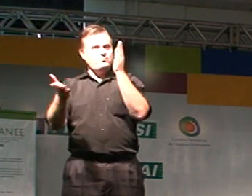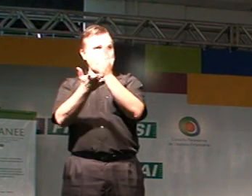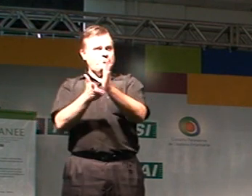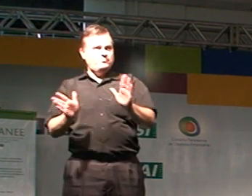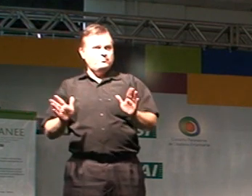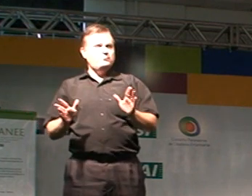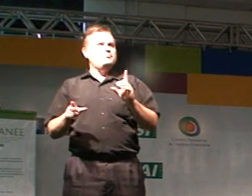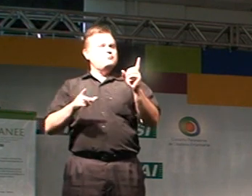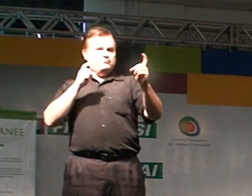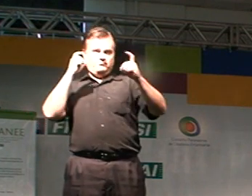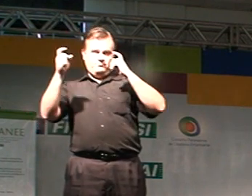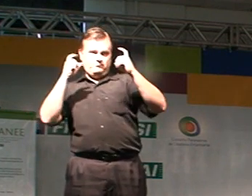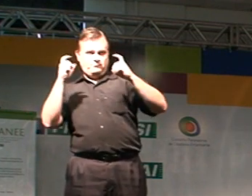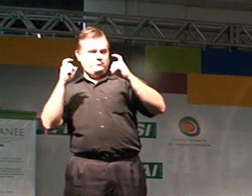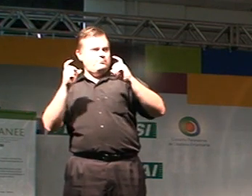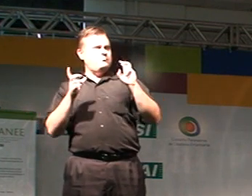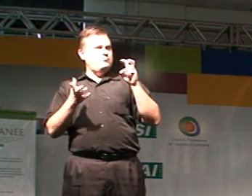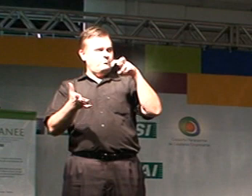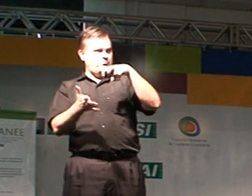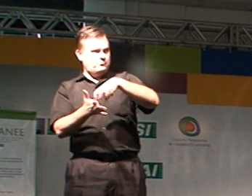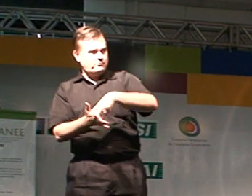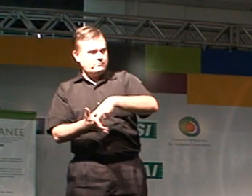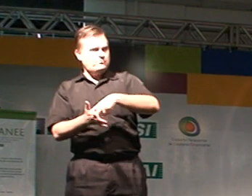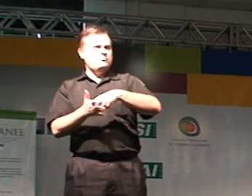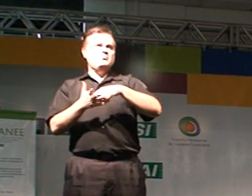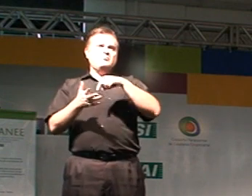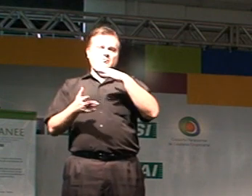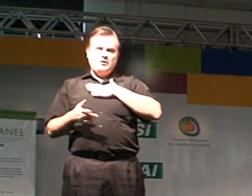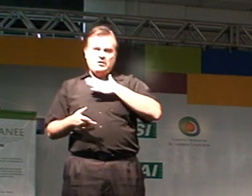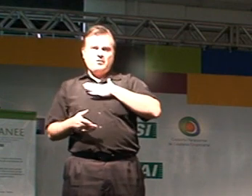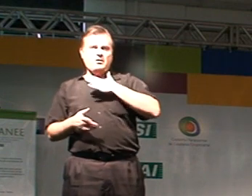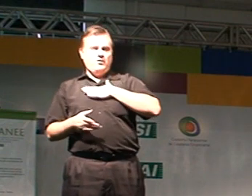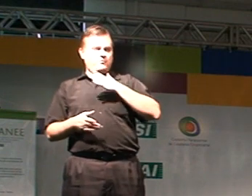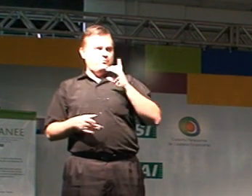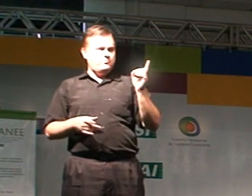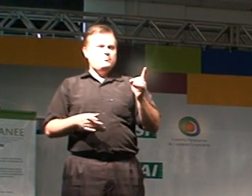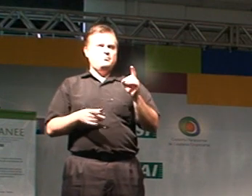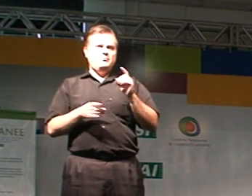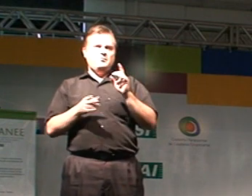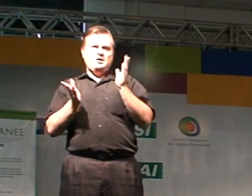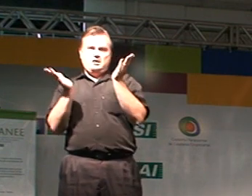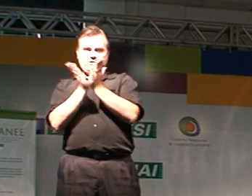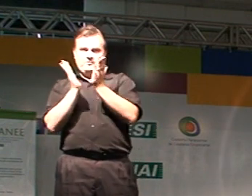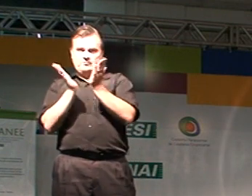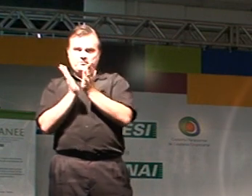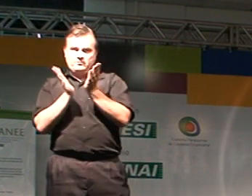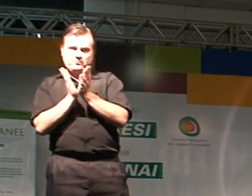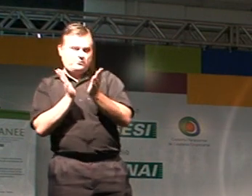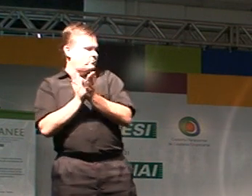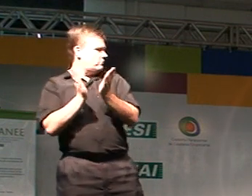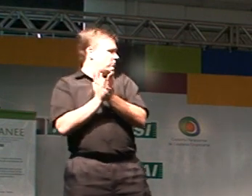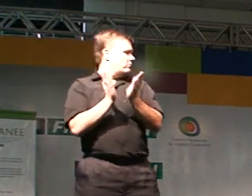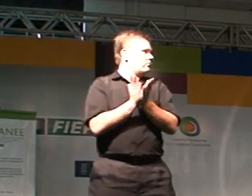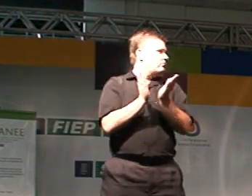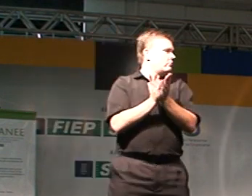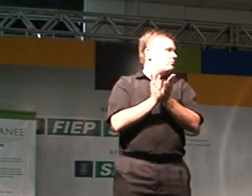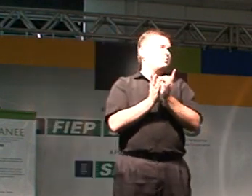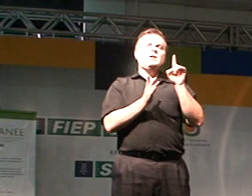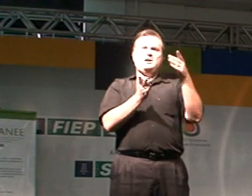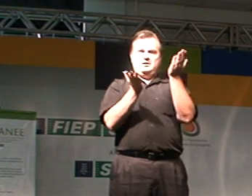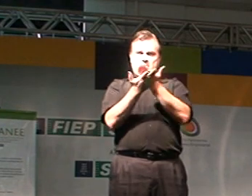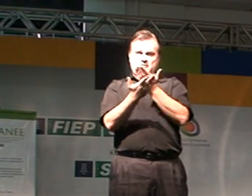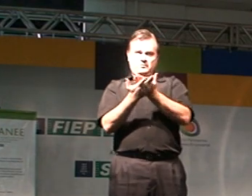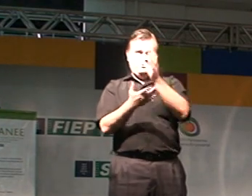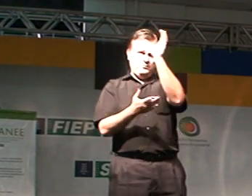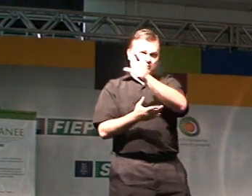nós nos reunimos, caímos de joelho, nós pegamos o Rafael, eu, origem evangélica, a escola que ele estudava era